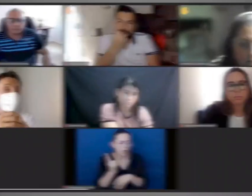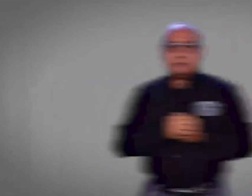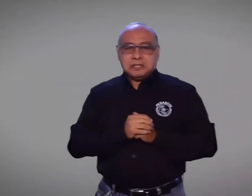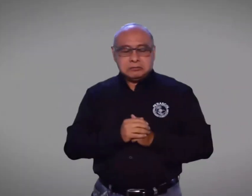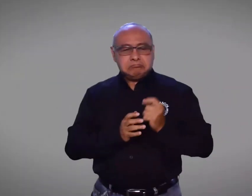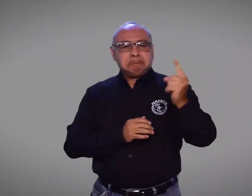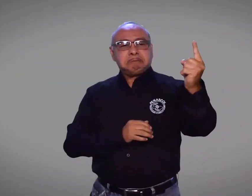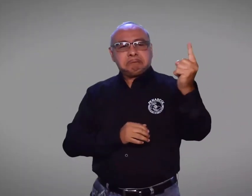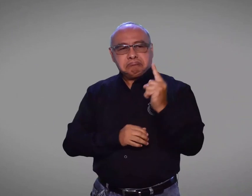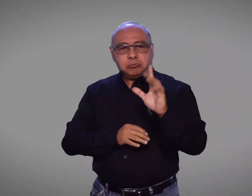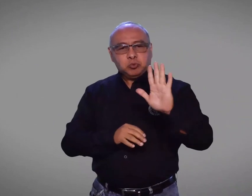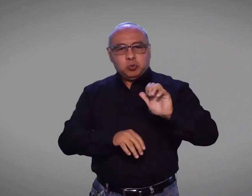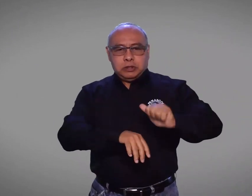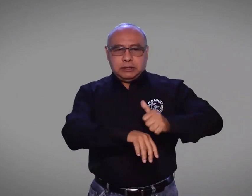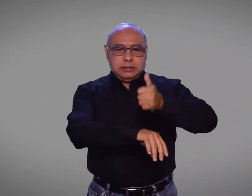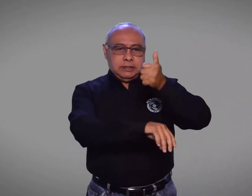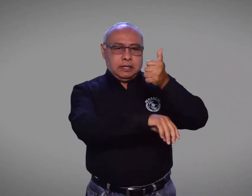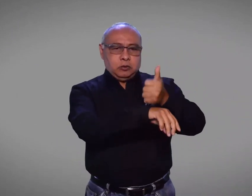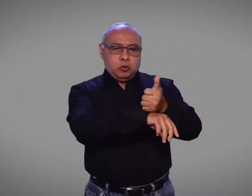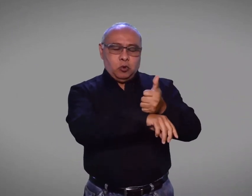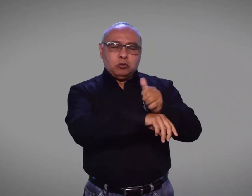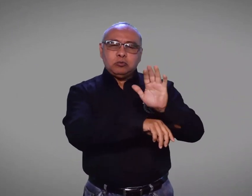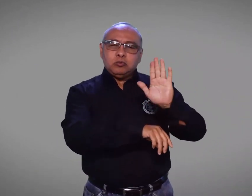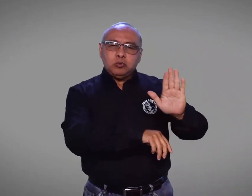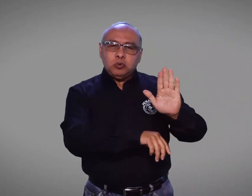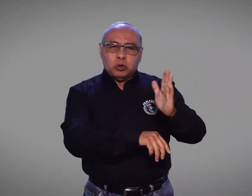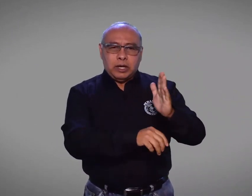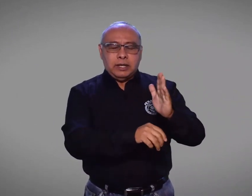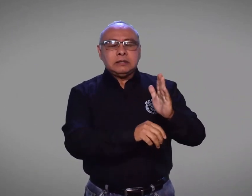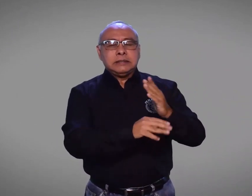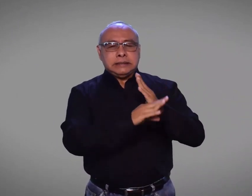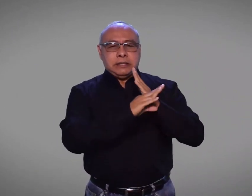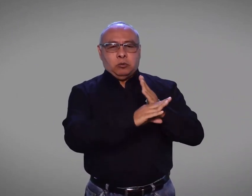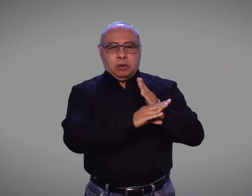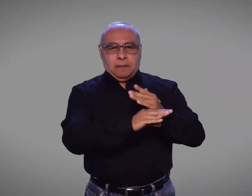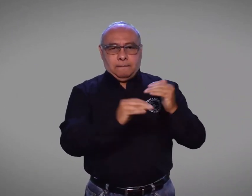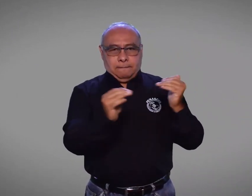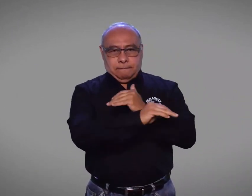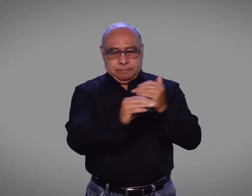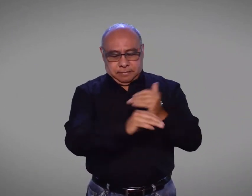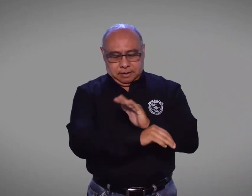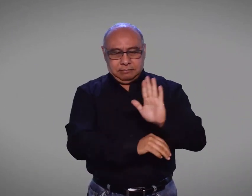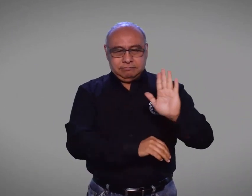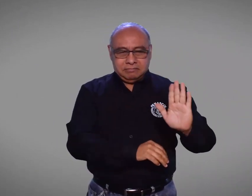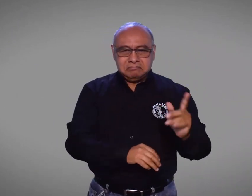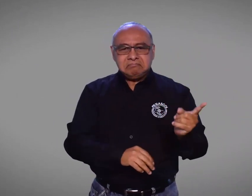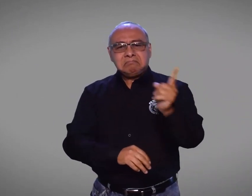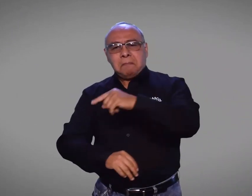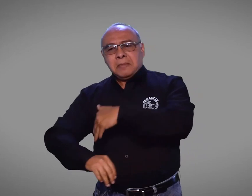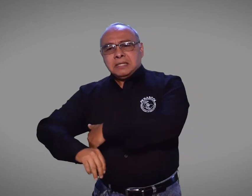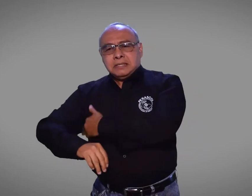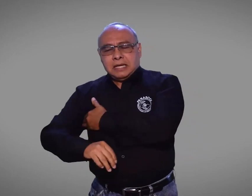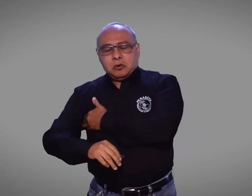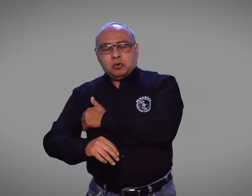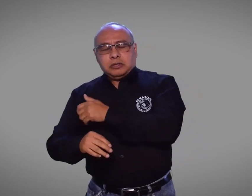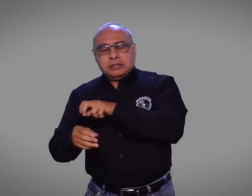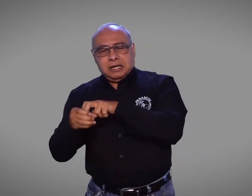A dicha reunión asistieron el Dr. Luis Lota, director de la Agencia de Seguridad Vial, delegados del